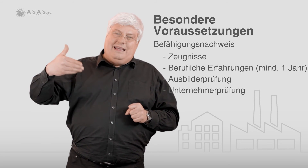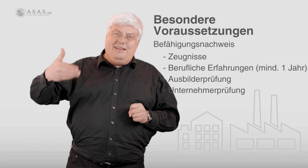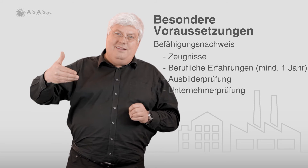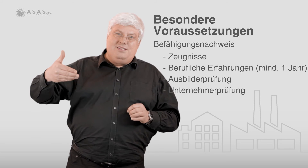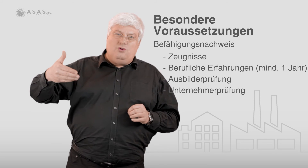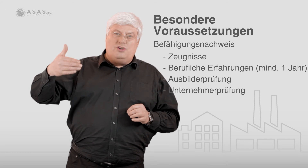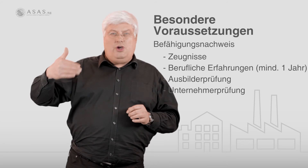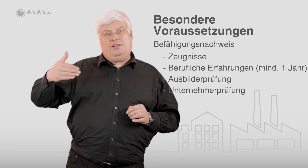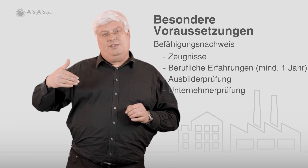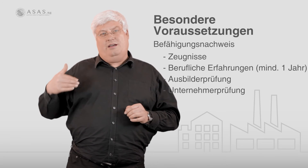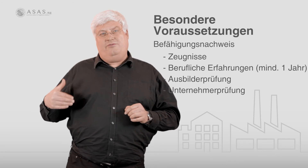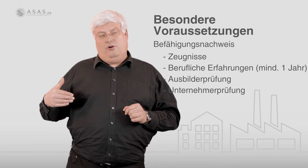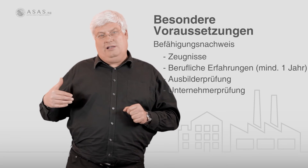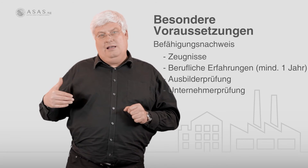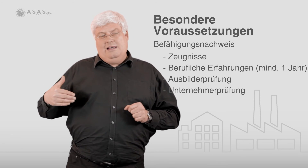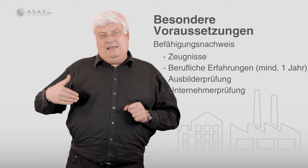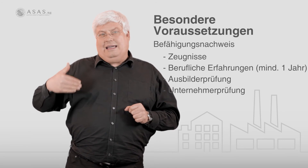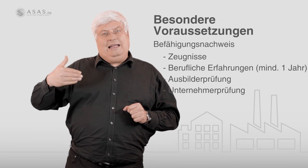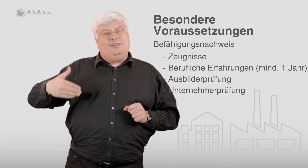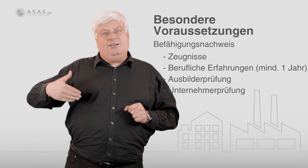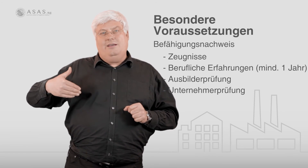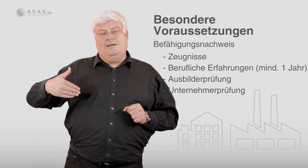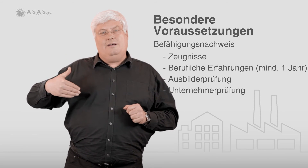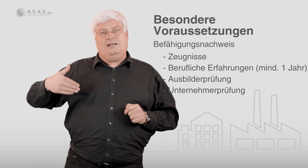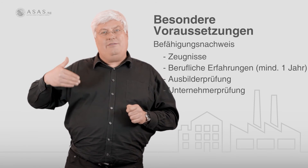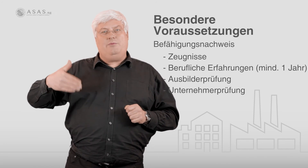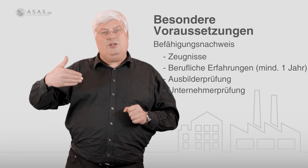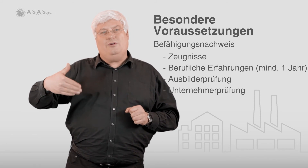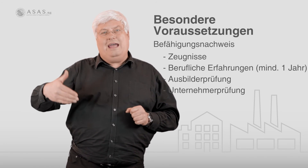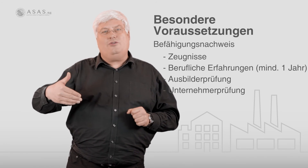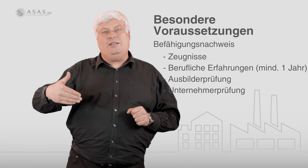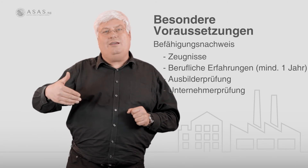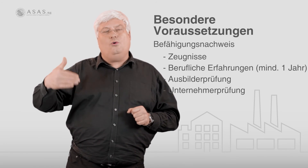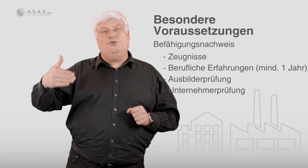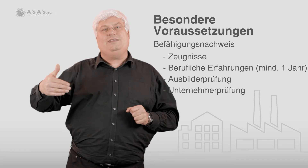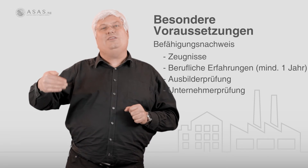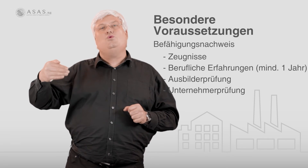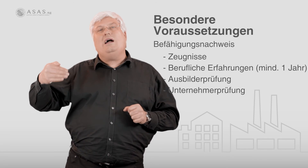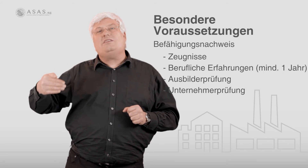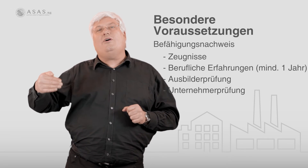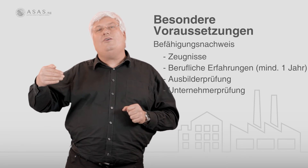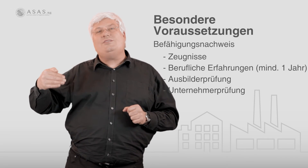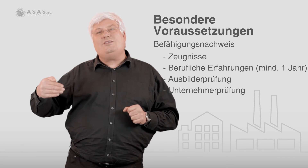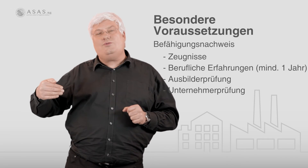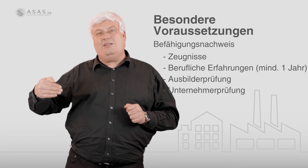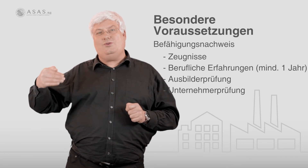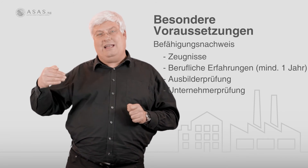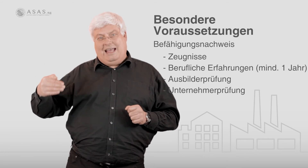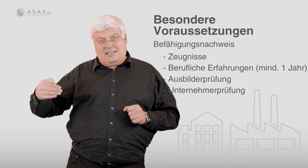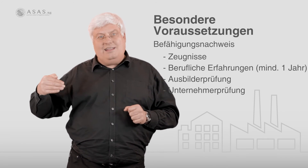Kenntnisse durch Zeugnisse erfolgen. Hier regelt die Gewerbeordnung eindeutig oder die Zugangsvoraussetzungen zu den einzelnen